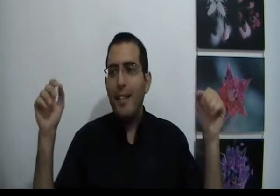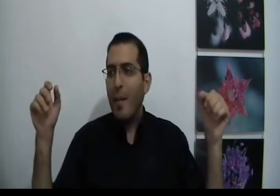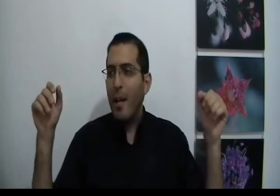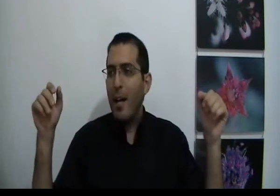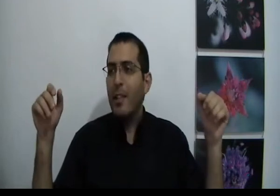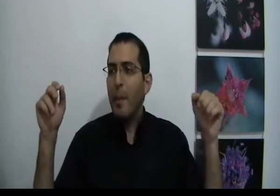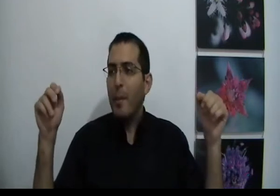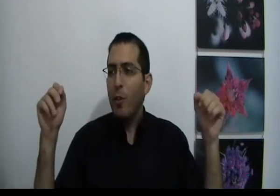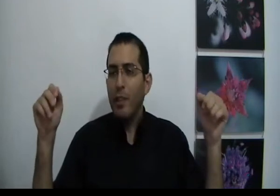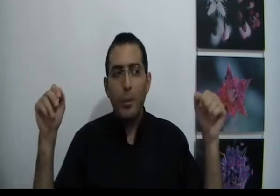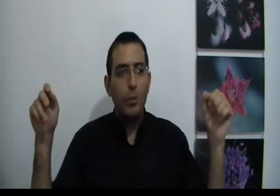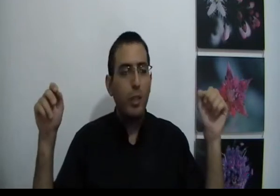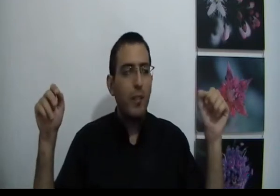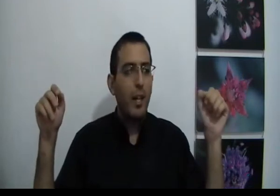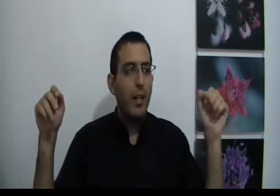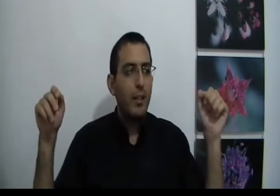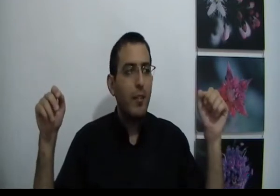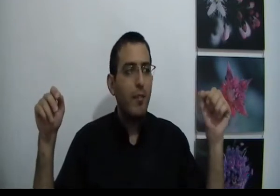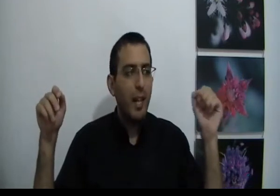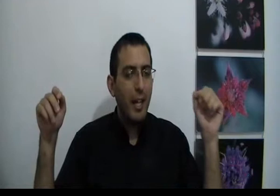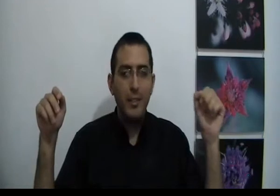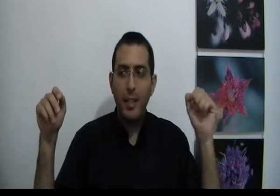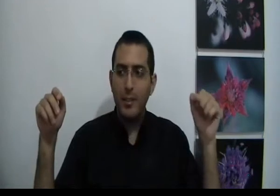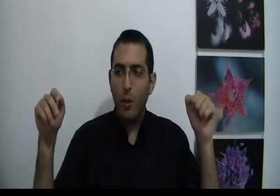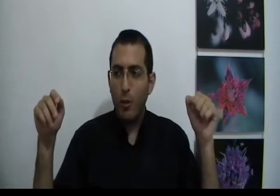כמה אתה באמת חווה את המציאות כדבר אחד, ולכן צריך לזכור